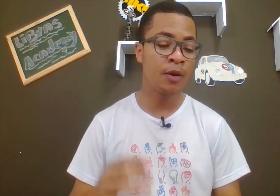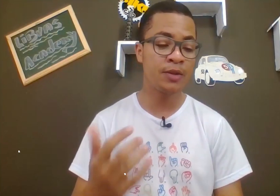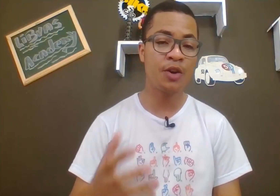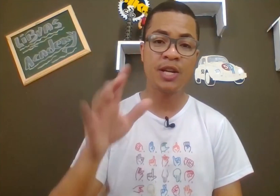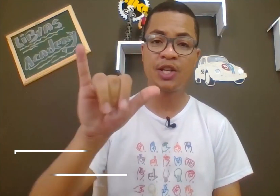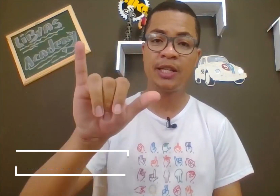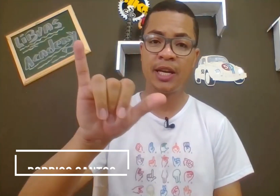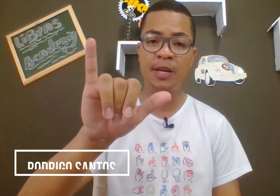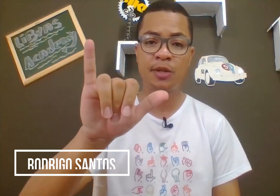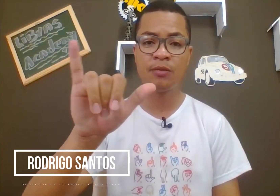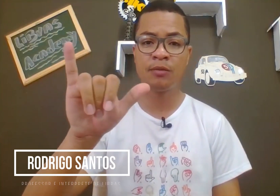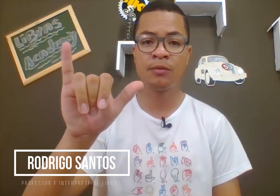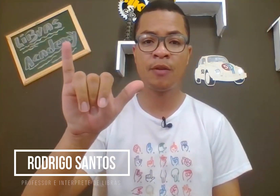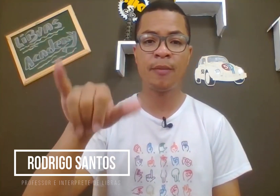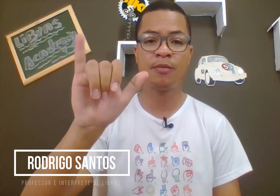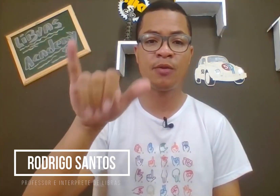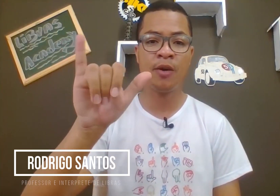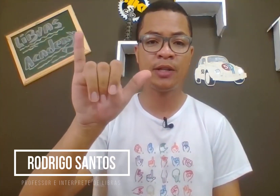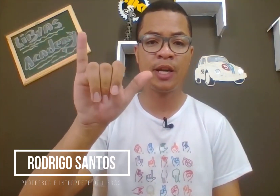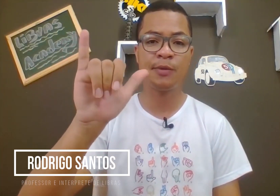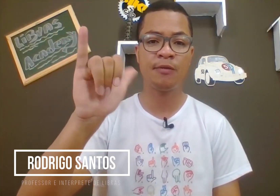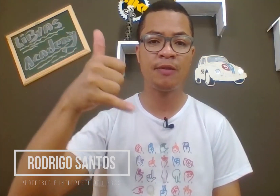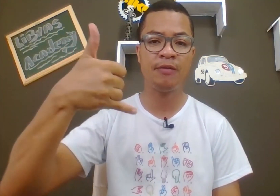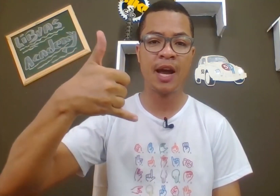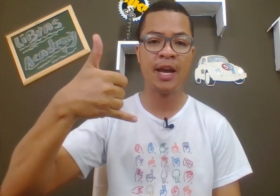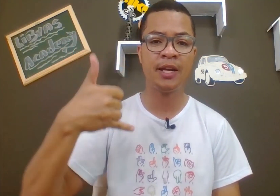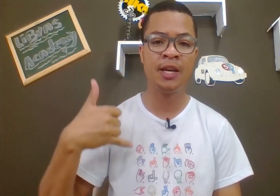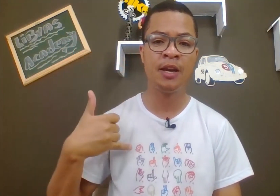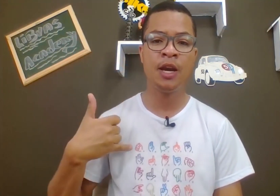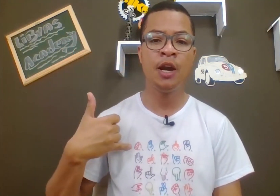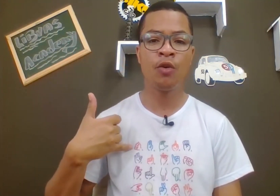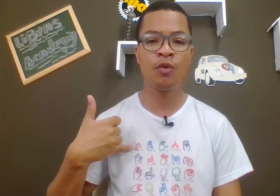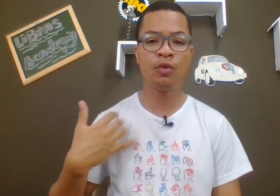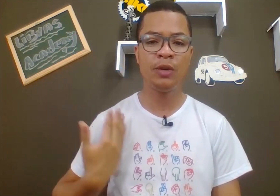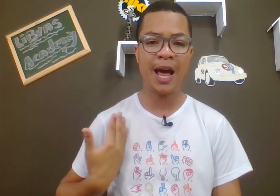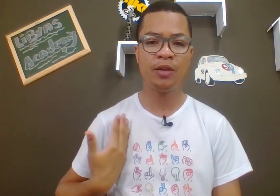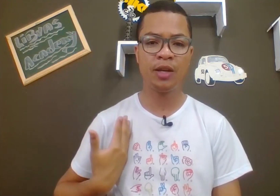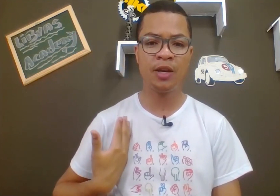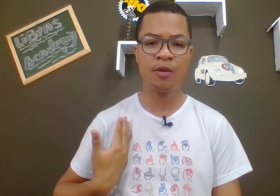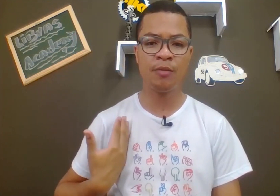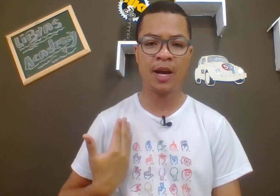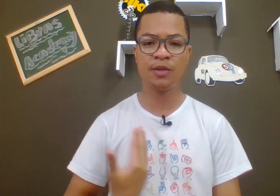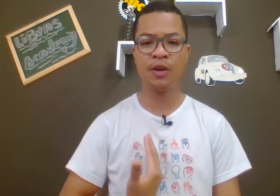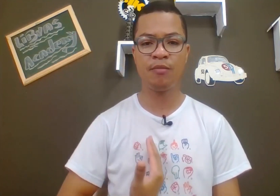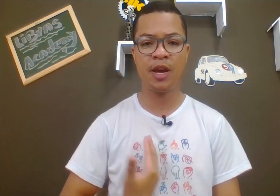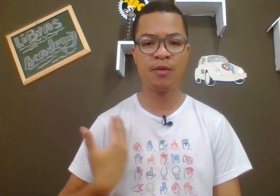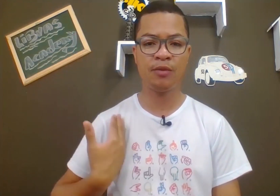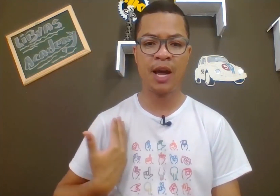O sinal de idade é a letra Y, do alfabeto manual, letra Y, você vai virar ele aqui, colocou do lado aqui, ó, do braço, não é no meio, é do